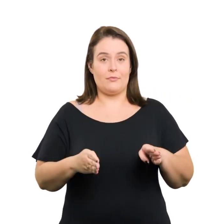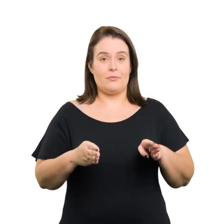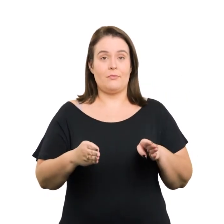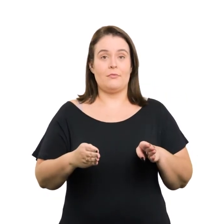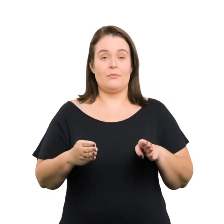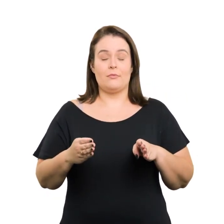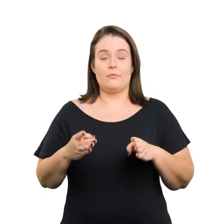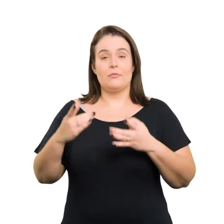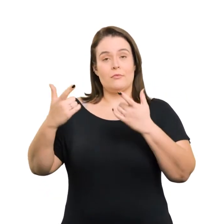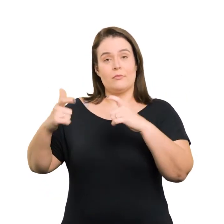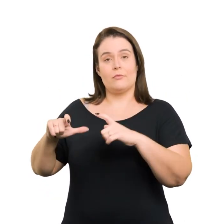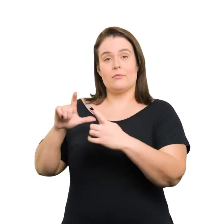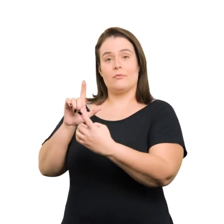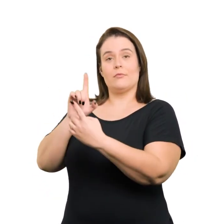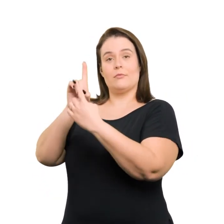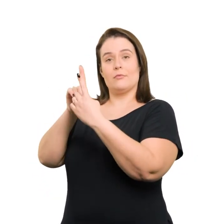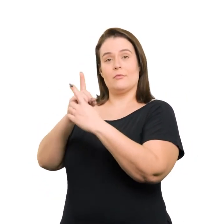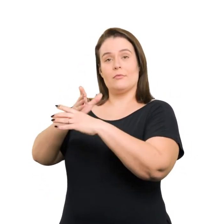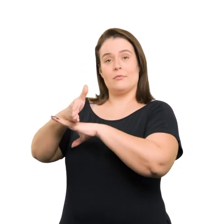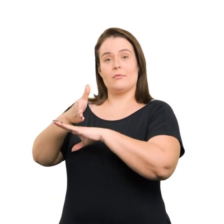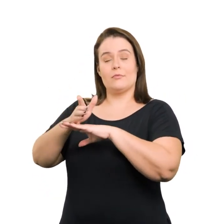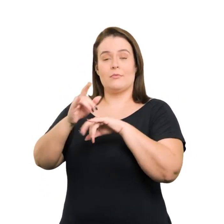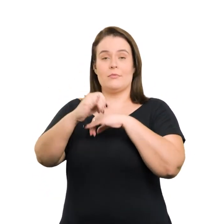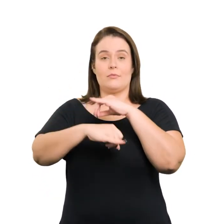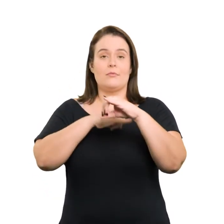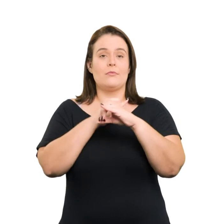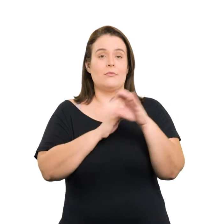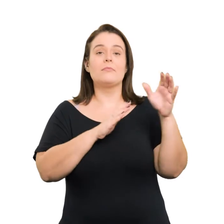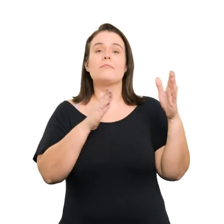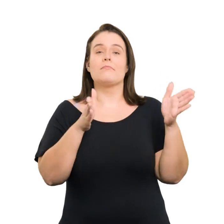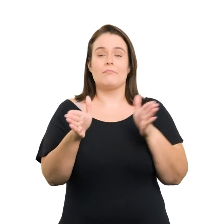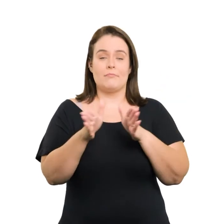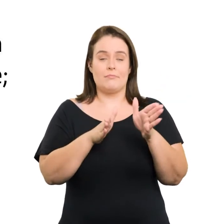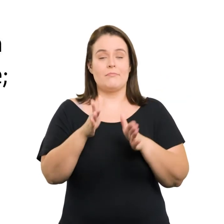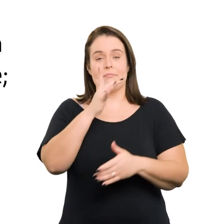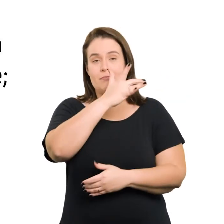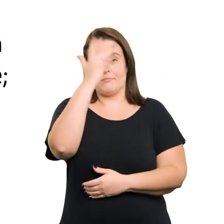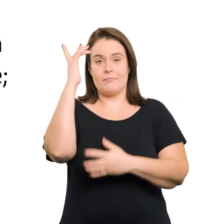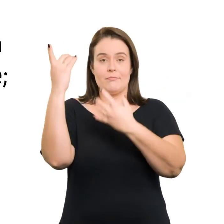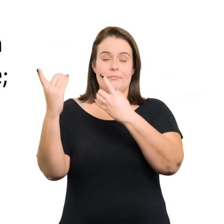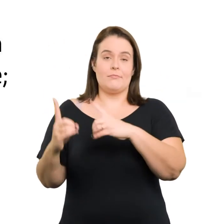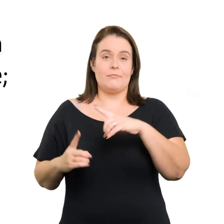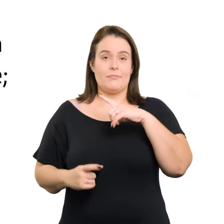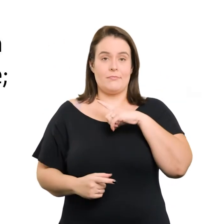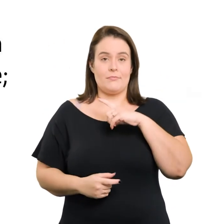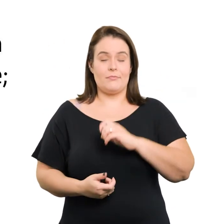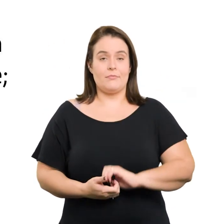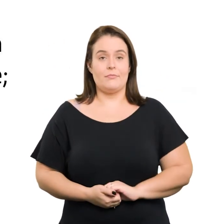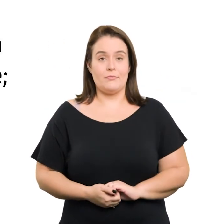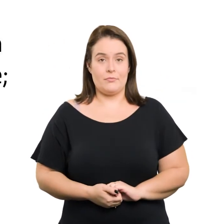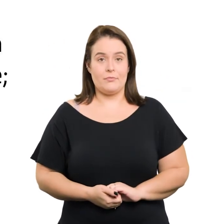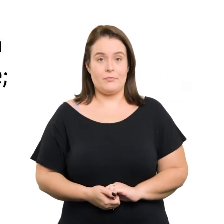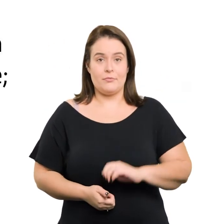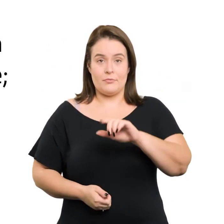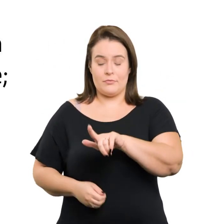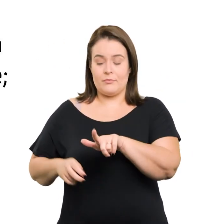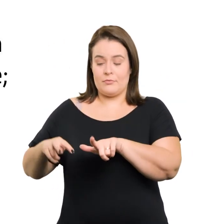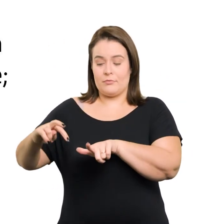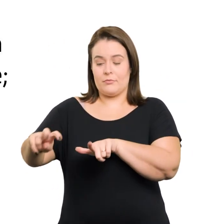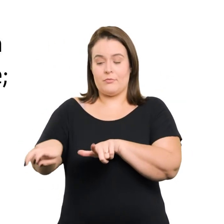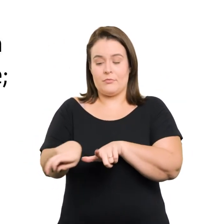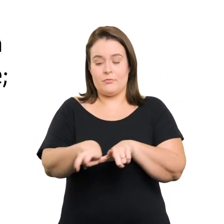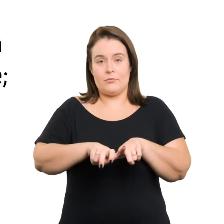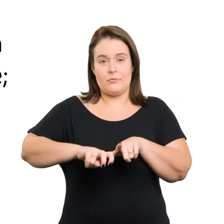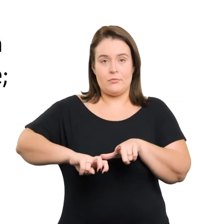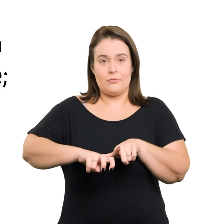de consulta e acesso à internet Acessíveis a pessoas com deficiência Área para manobra de cadeira de rodas A cada